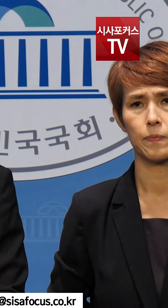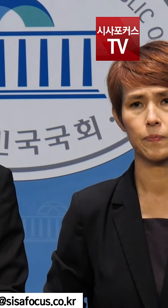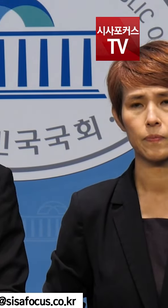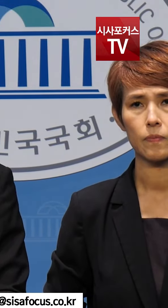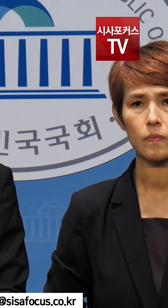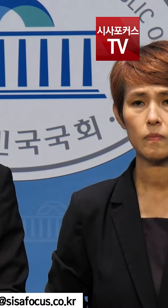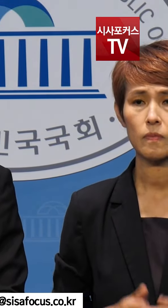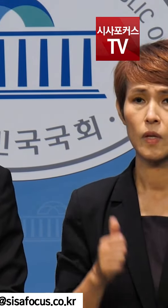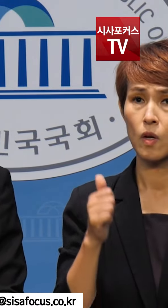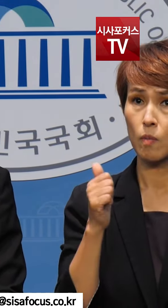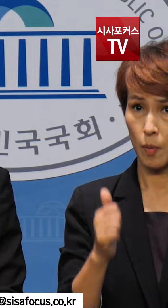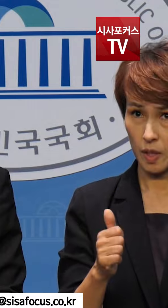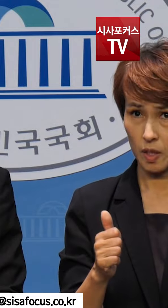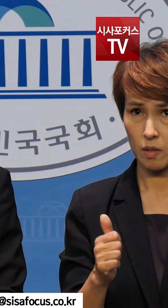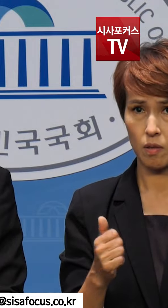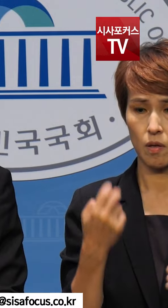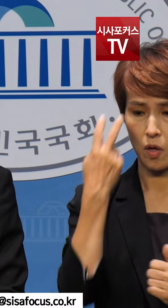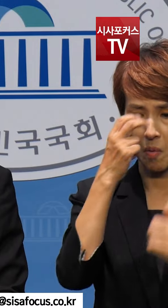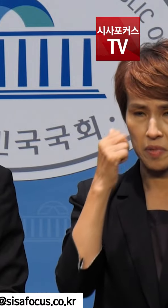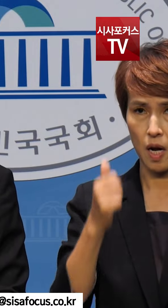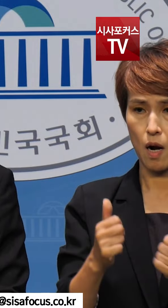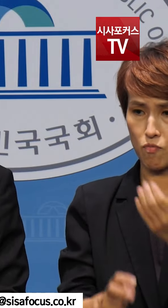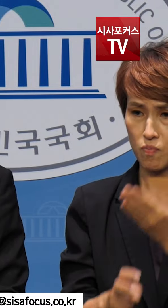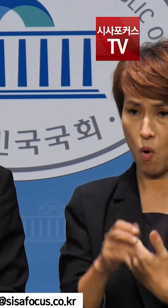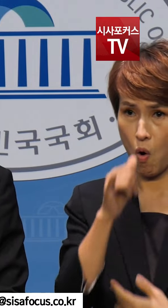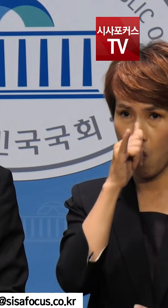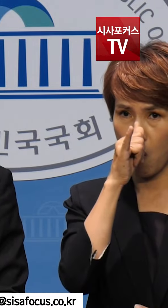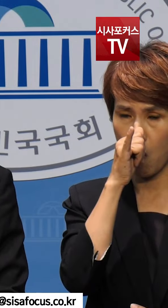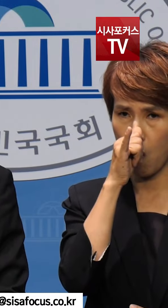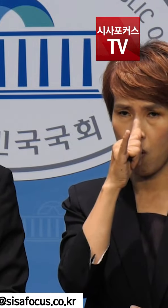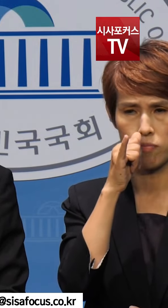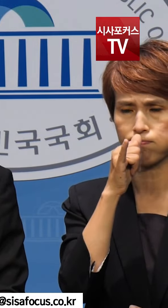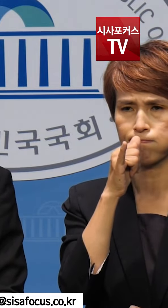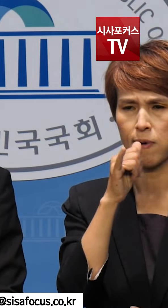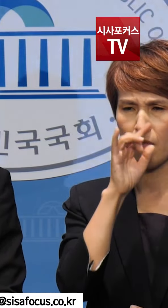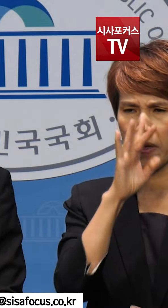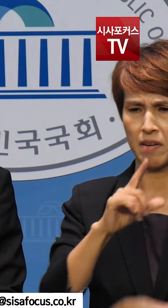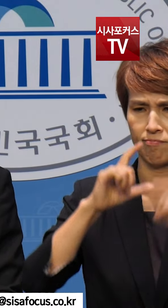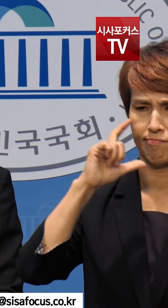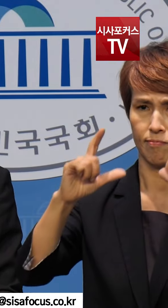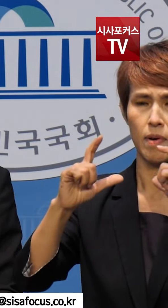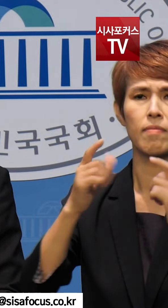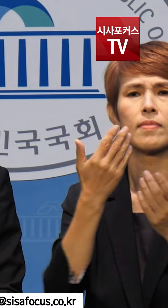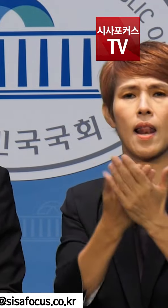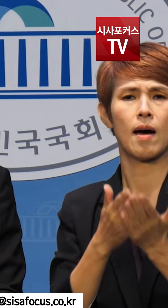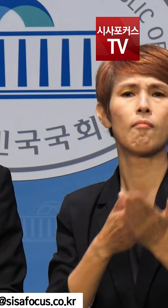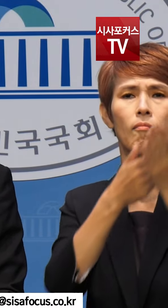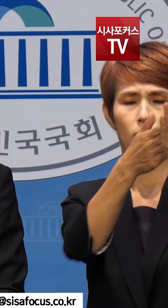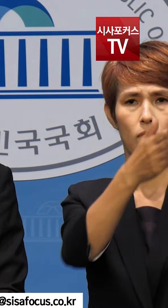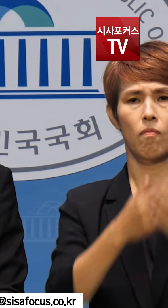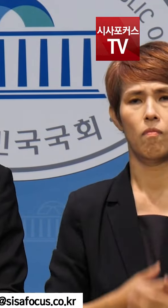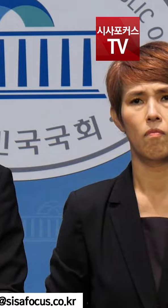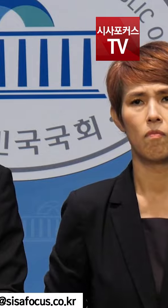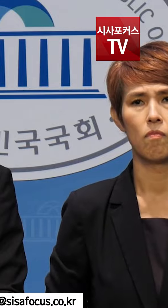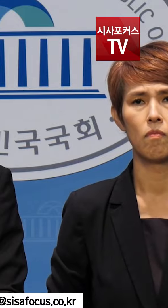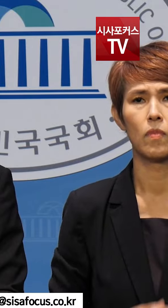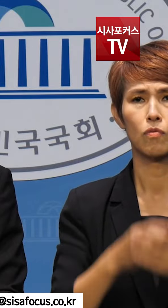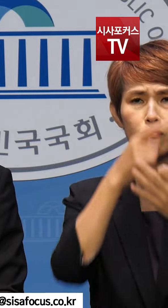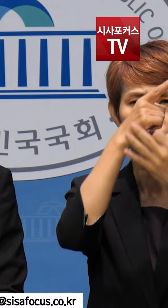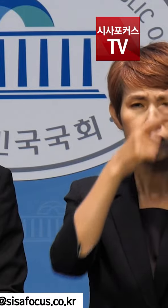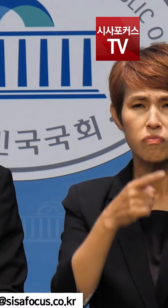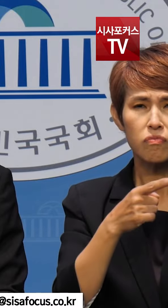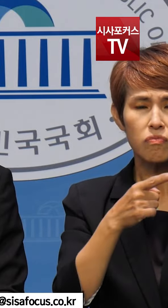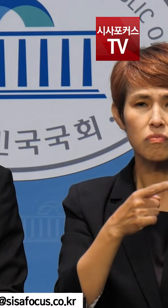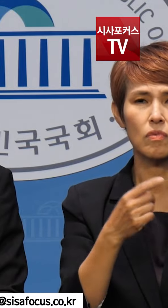법원의 검찰의 불법과 부당에 제동을 걸어줄 것을 강력히 요구합니다. 윤석열 검찰